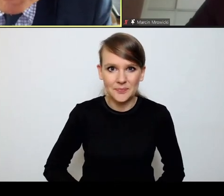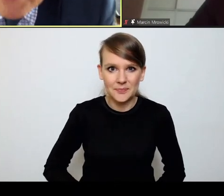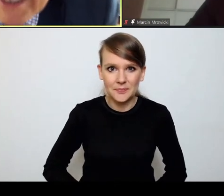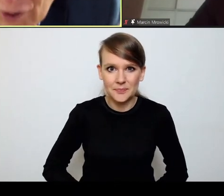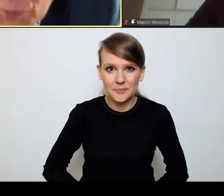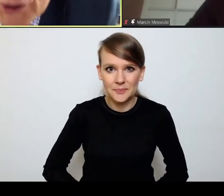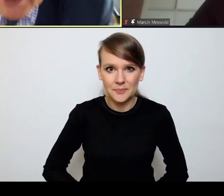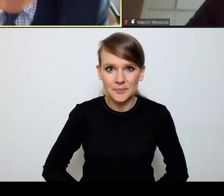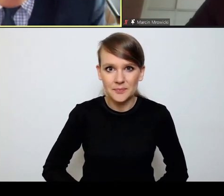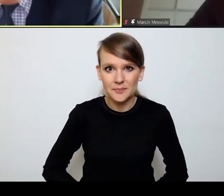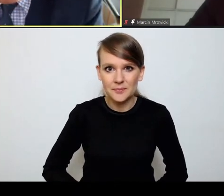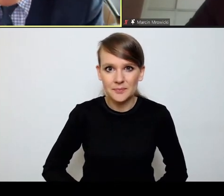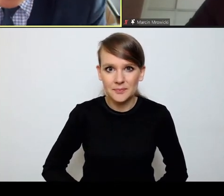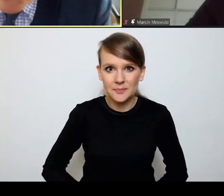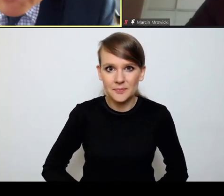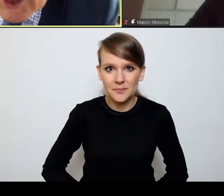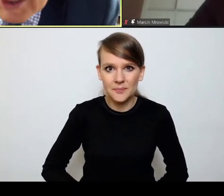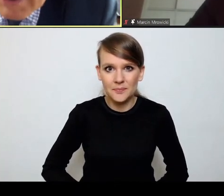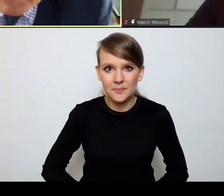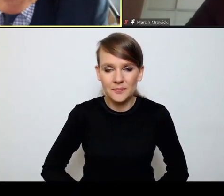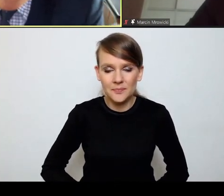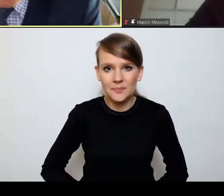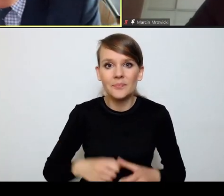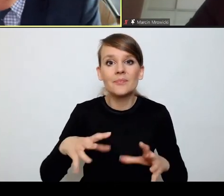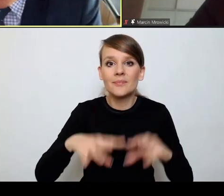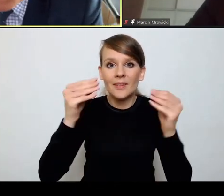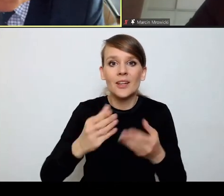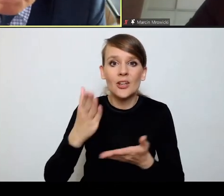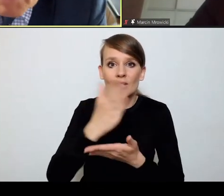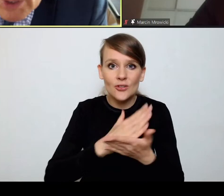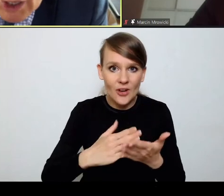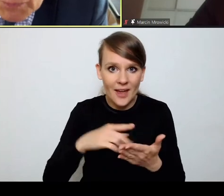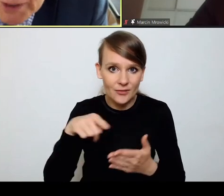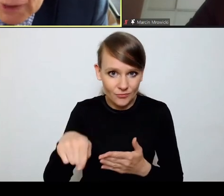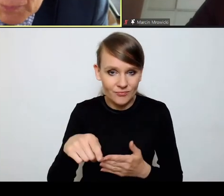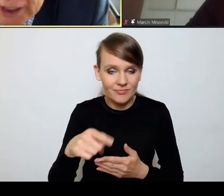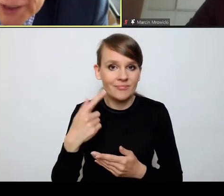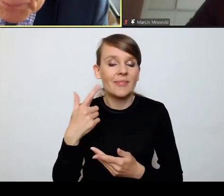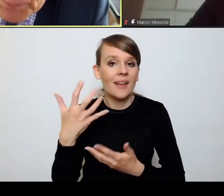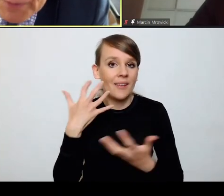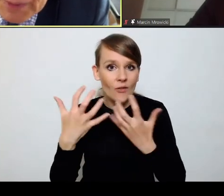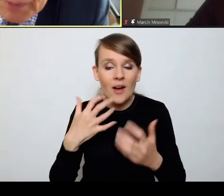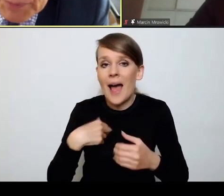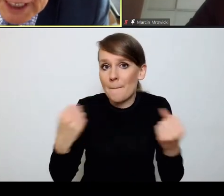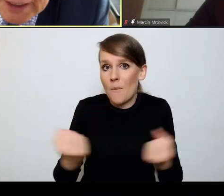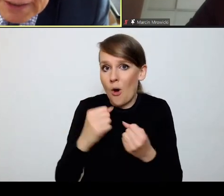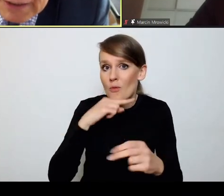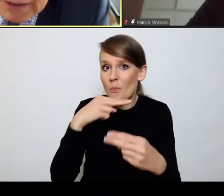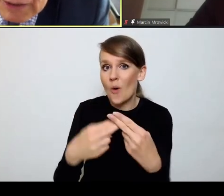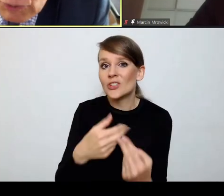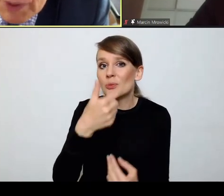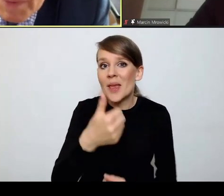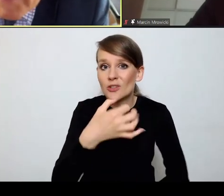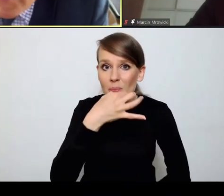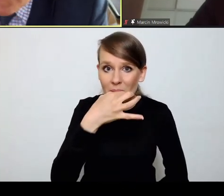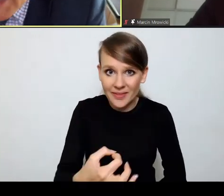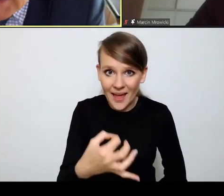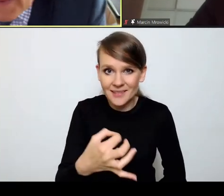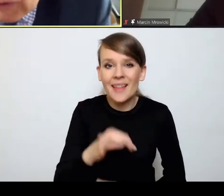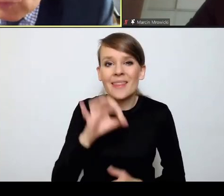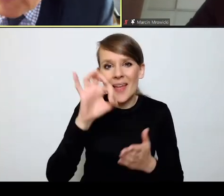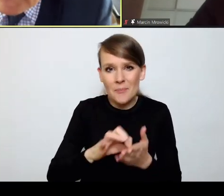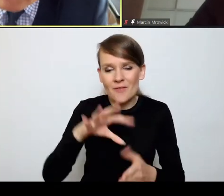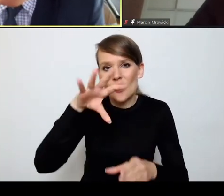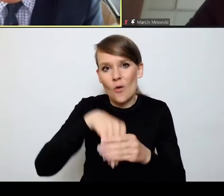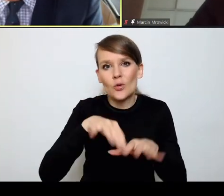No i rozpoczynając w razie część merytoryczną, postaram się odpowiedzieć na to pierwsze pytanie, które ma pewnie wiele